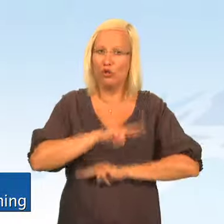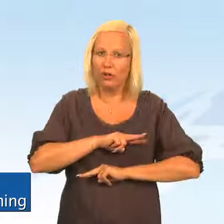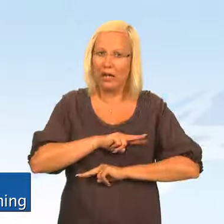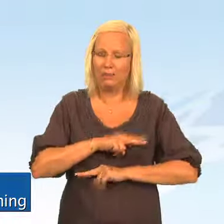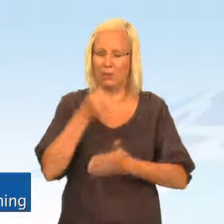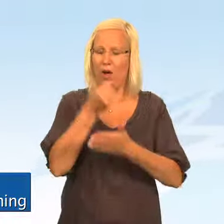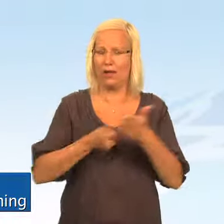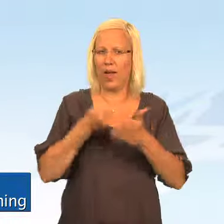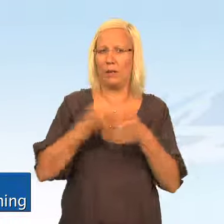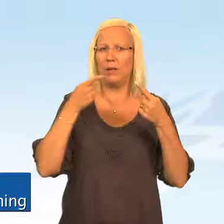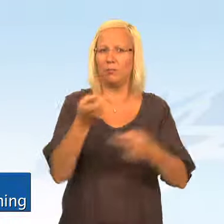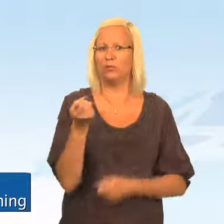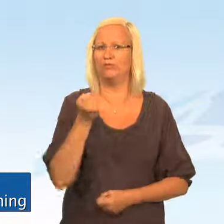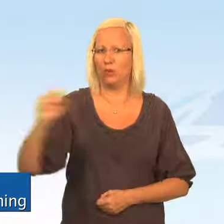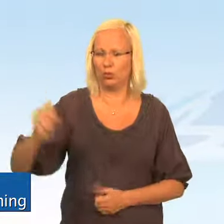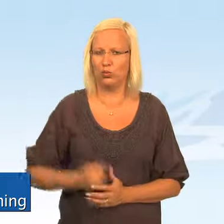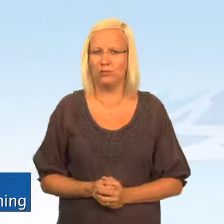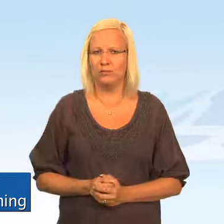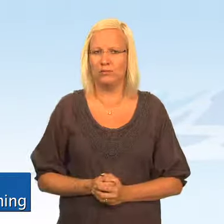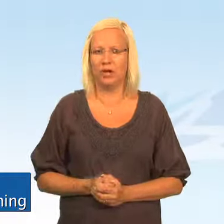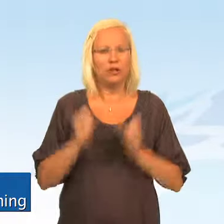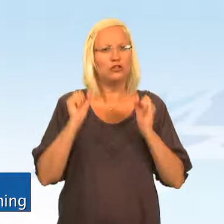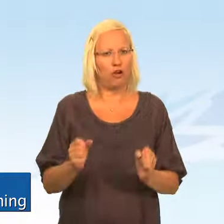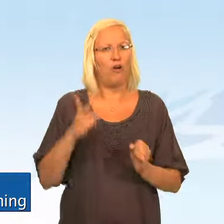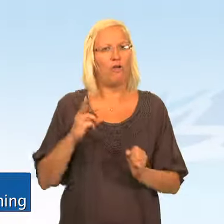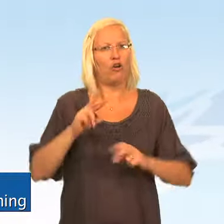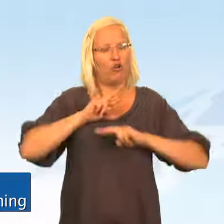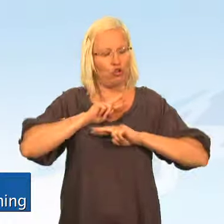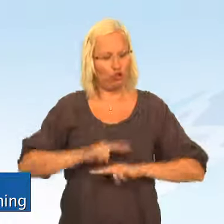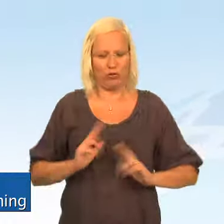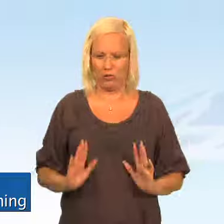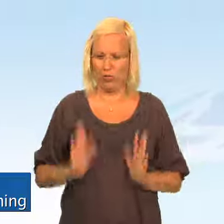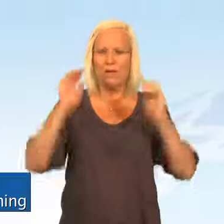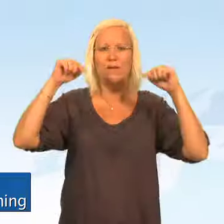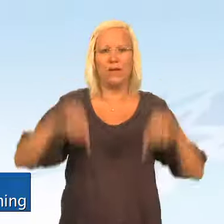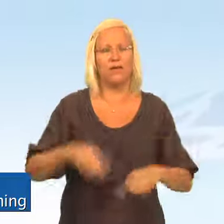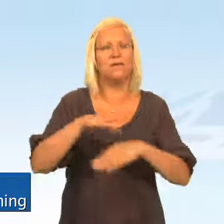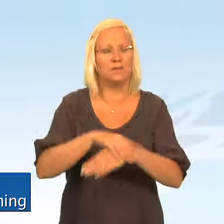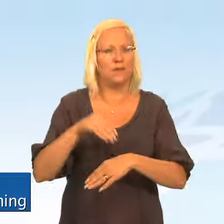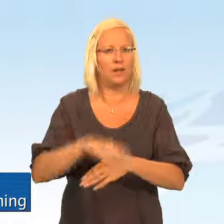Trygghet och brottsbekämpning Sverige ska vara ett tryggt land att leva i.